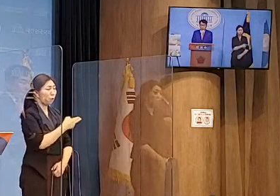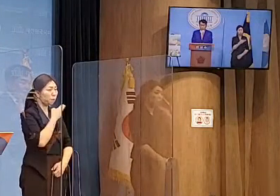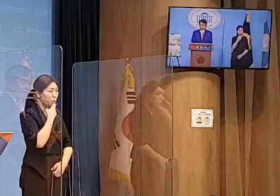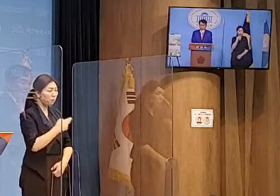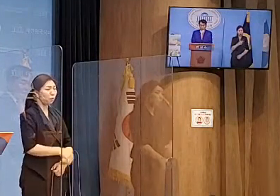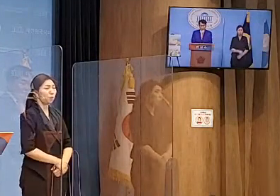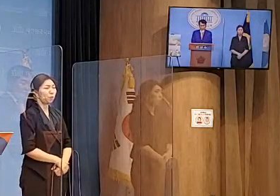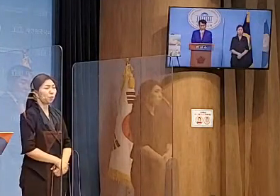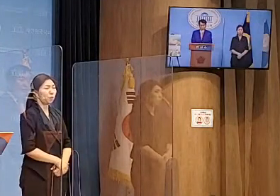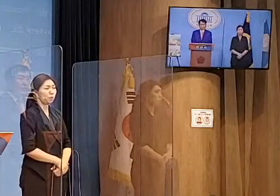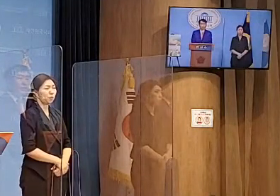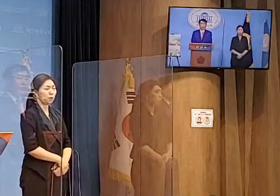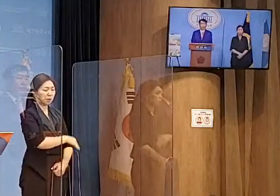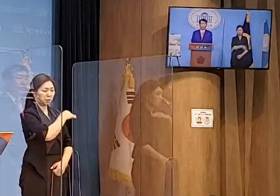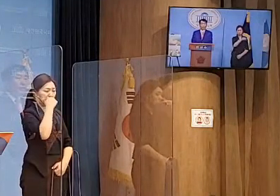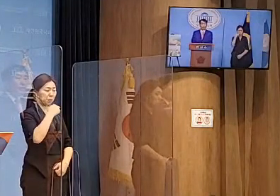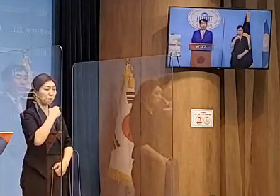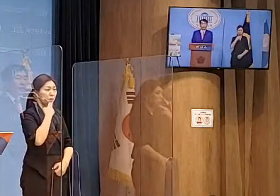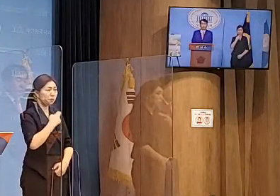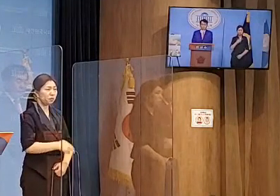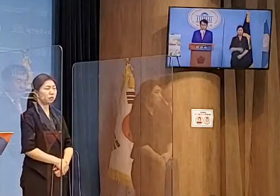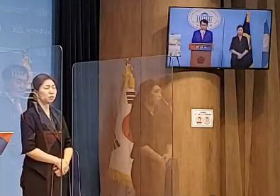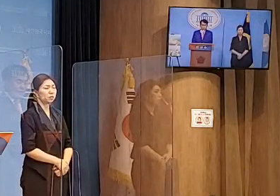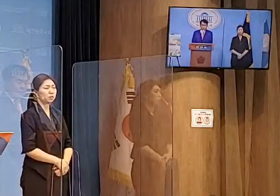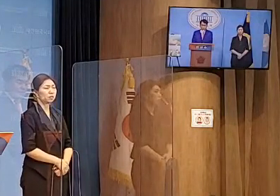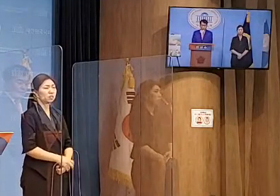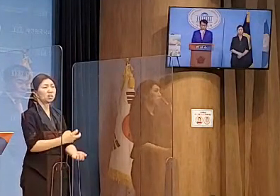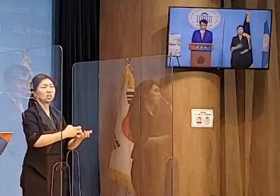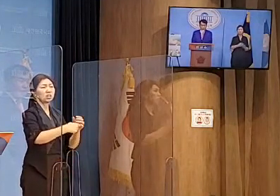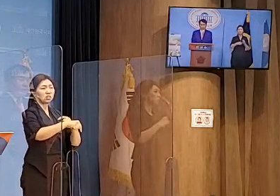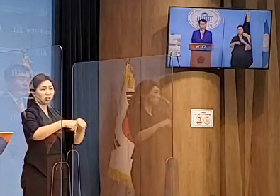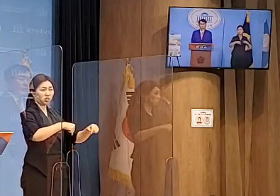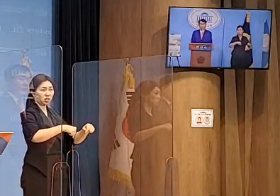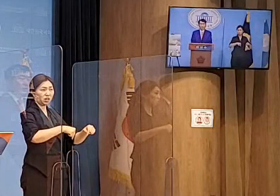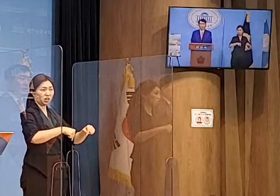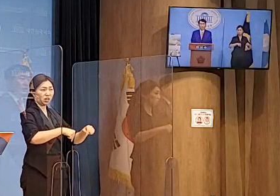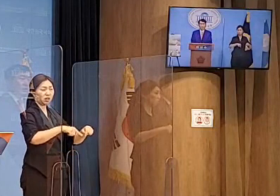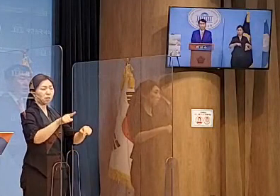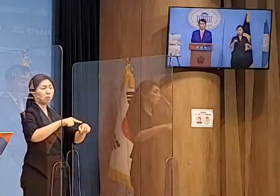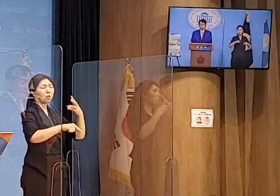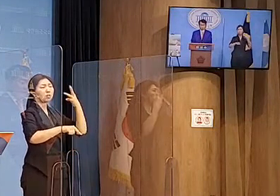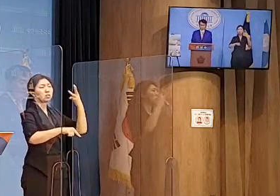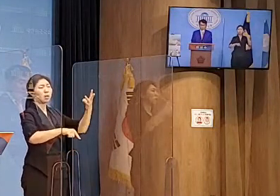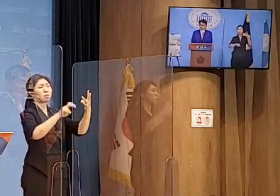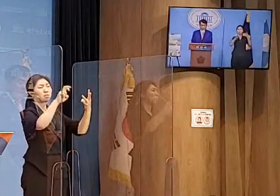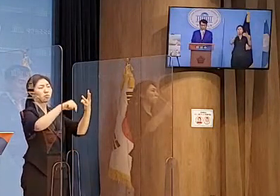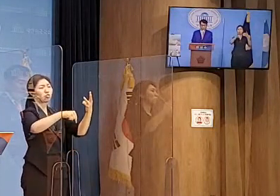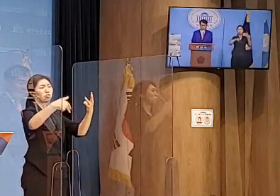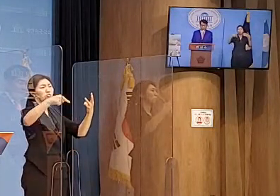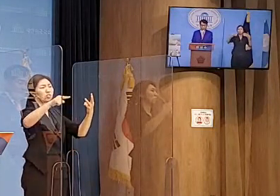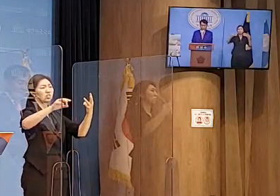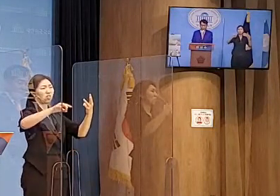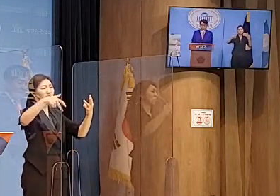무능력, 산무정책으로 정부는 더 이상 제 기능을 상실하고 말았습니다.